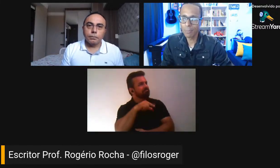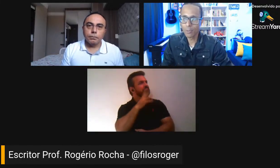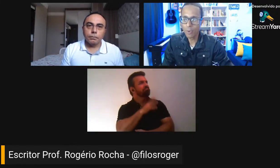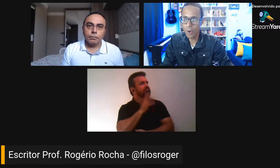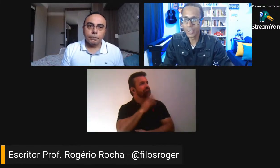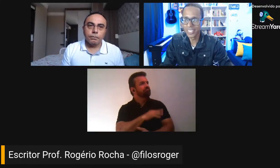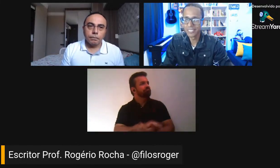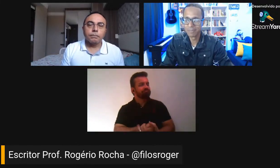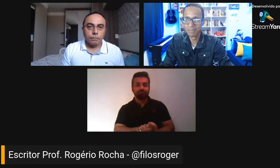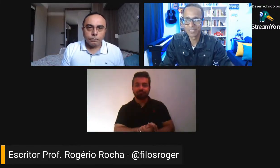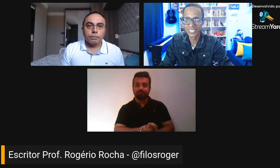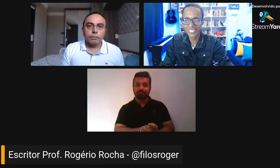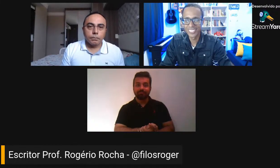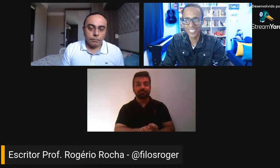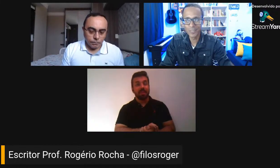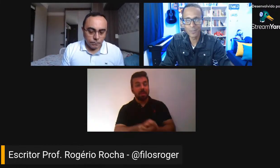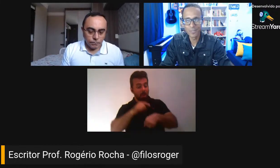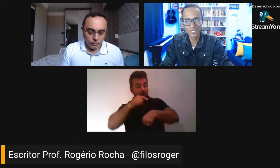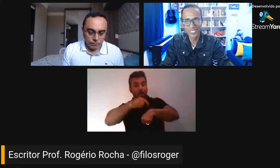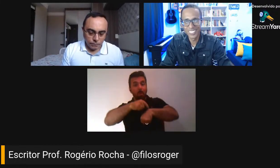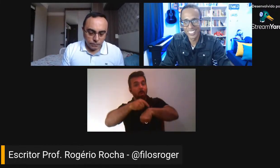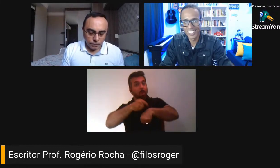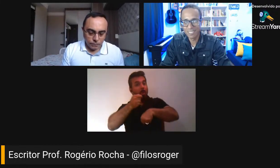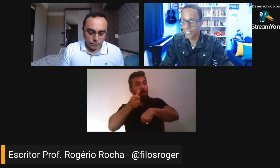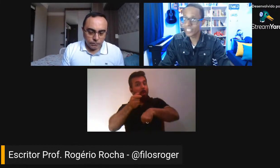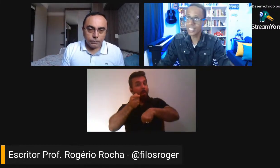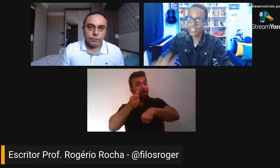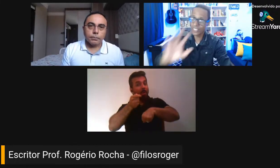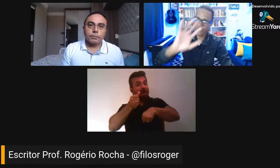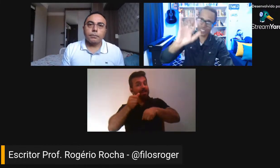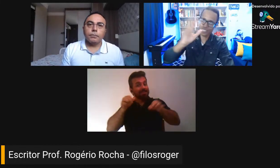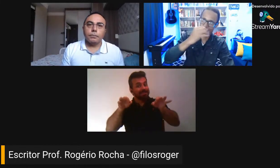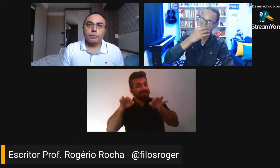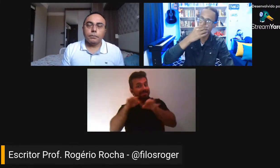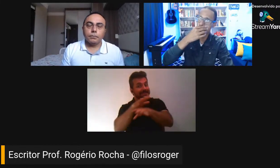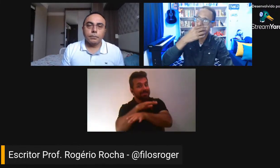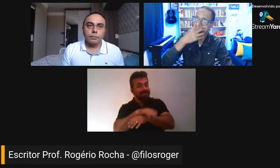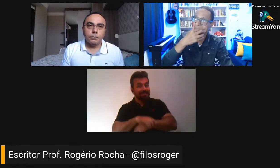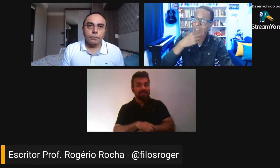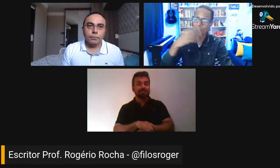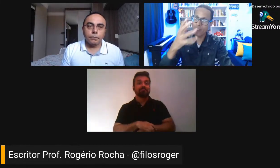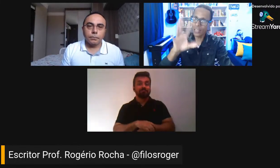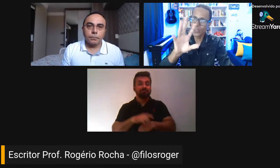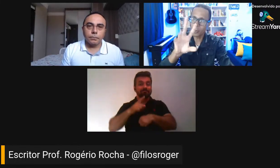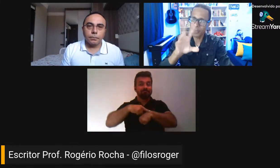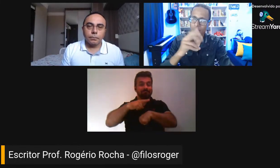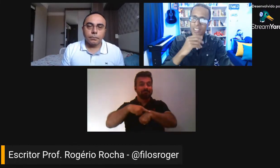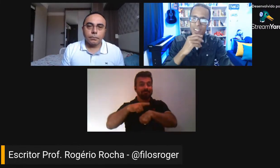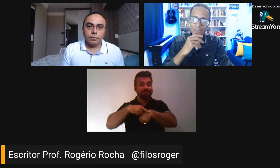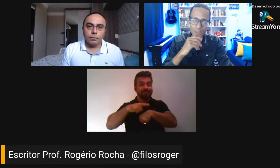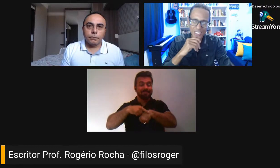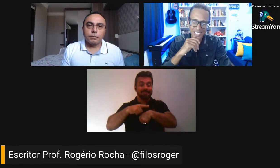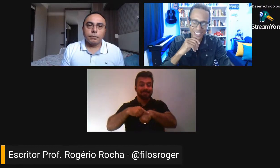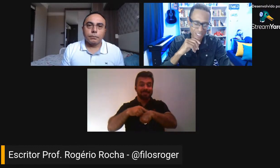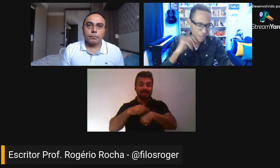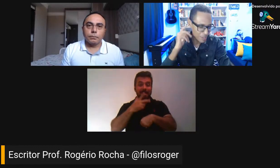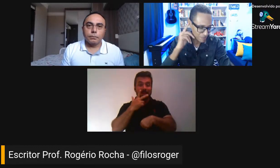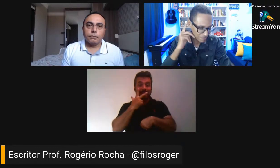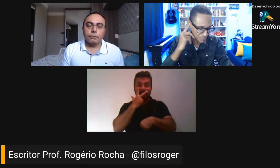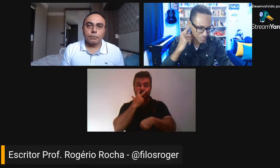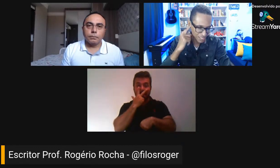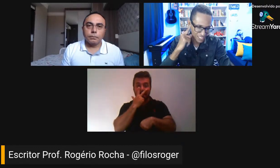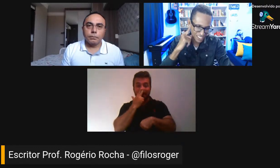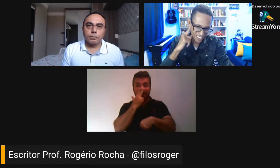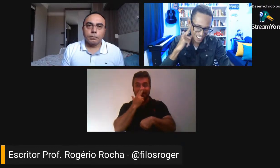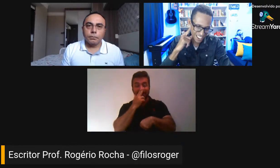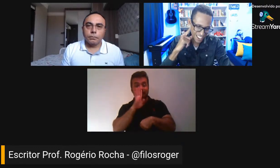que o tempo voa, então, imagina, gente, se a gente, eu falo isso pelo menos há uns dois anos, sabe?